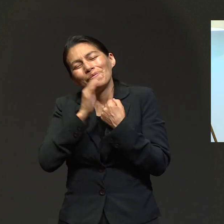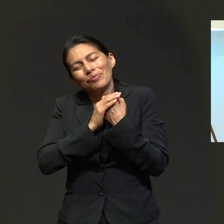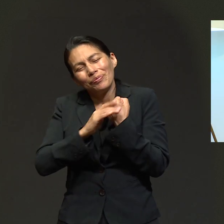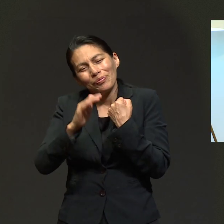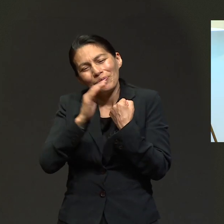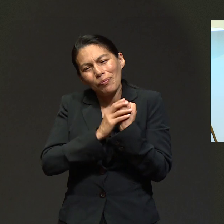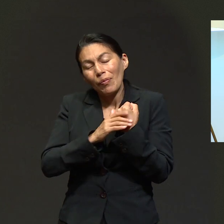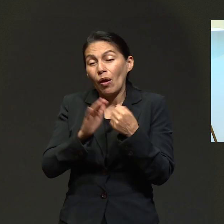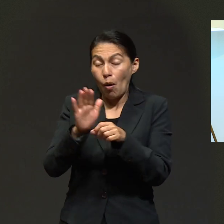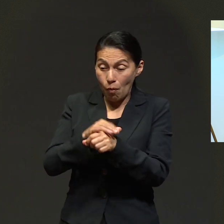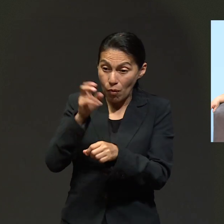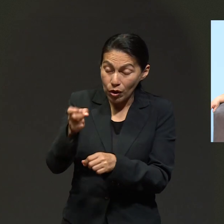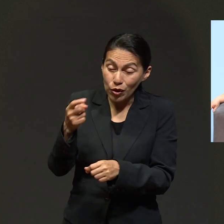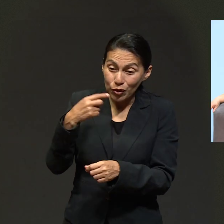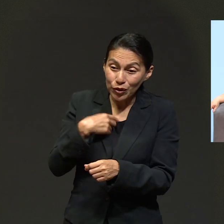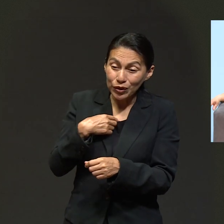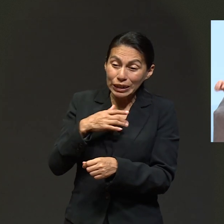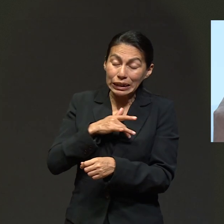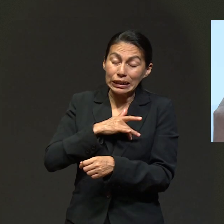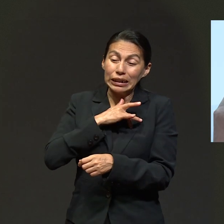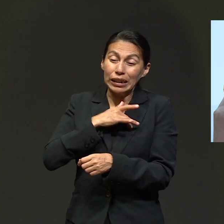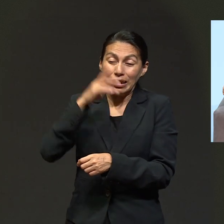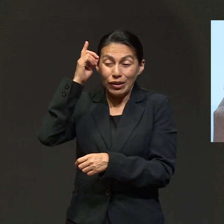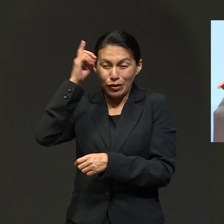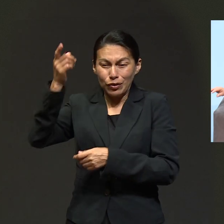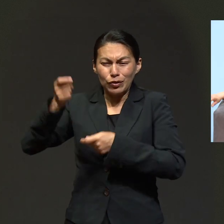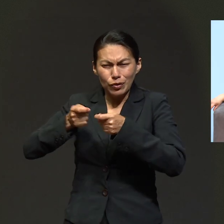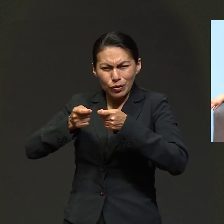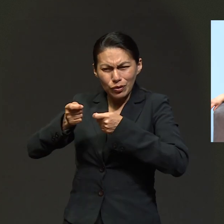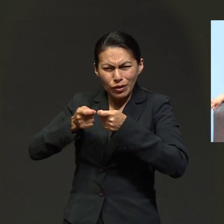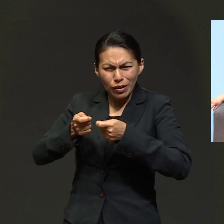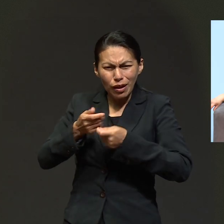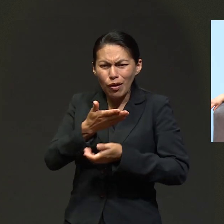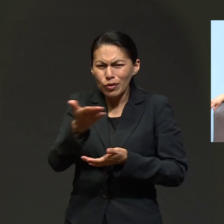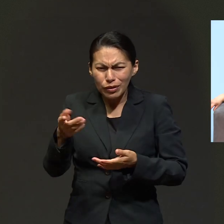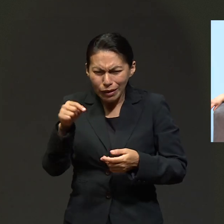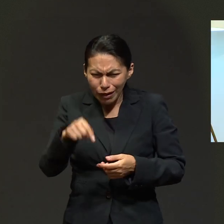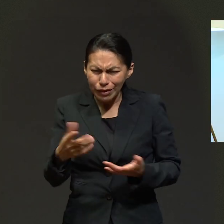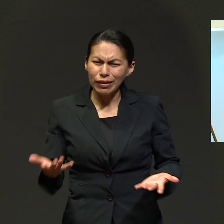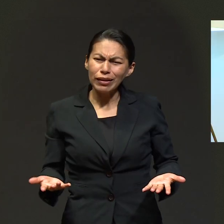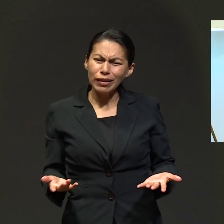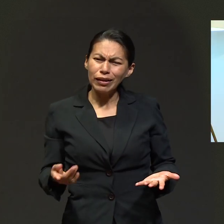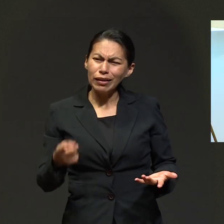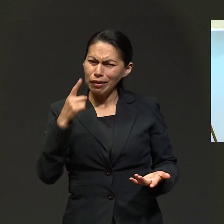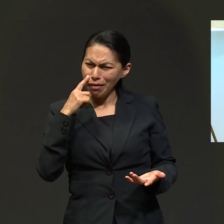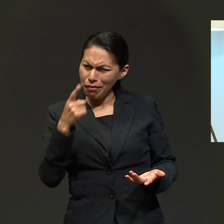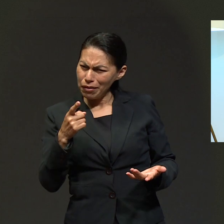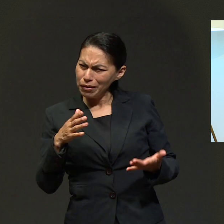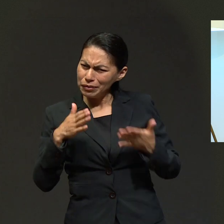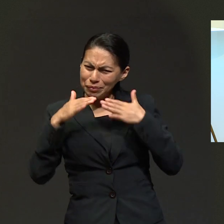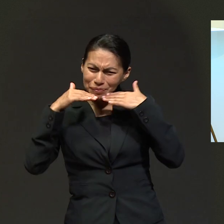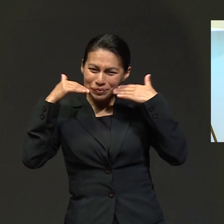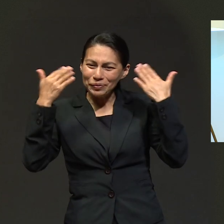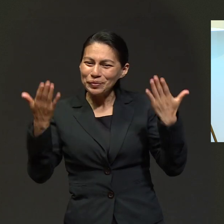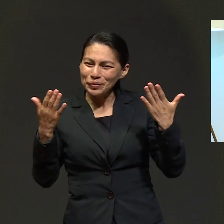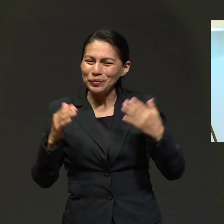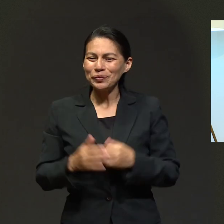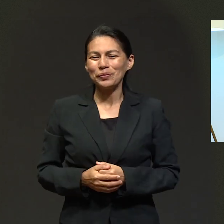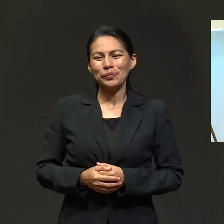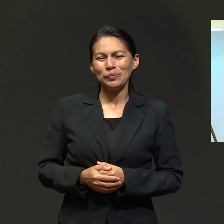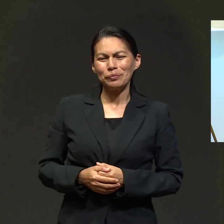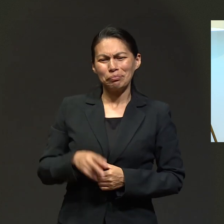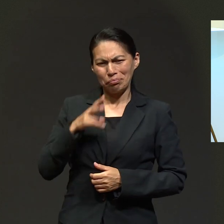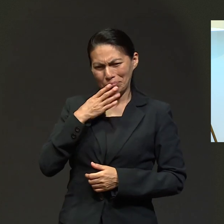de Dios. Consentida. Y yo por eso confié de que era Dios que estaba en el control de mi vida. Rodi, ¿y cómo está usted aquí? Lo veo